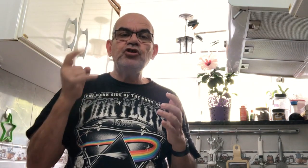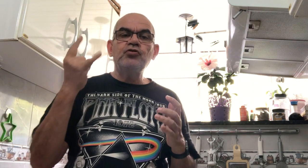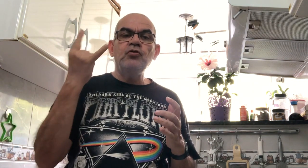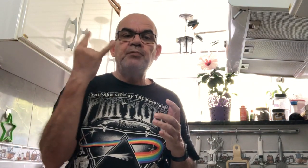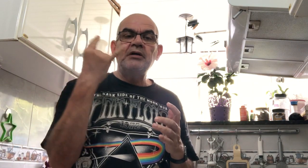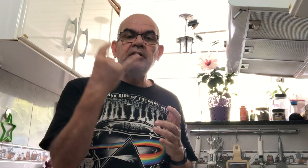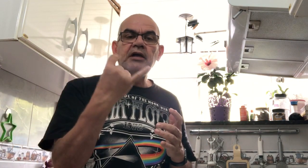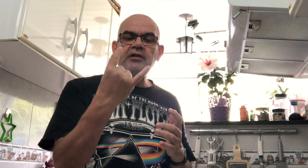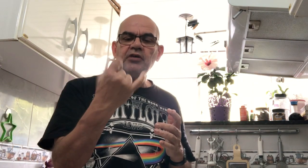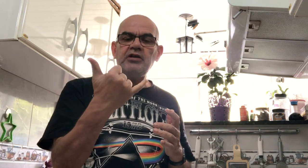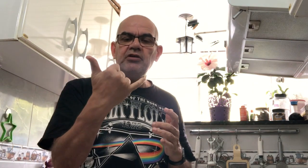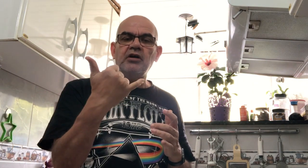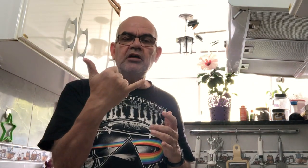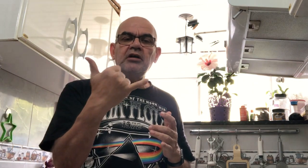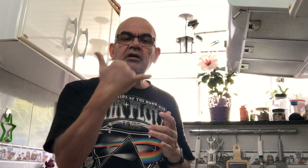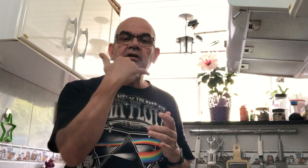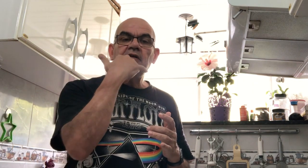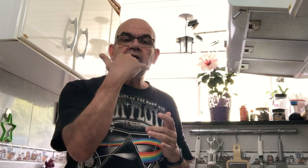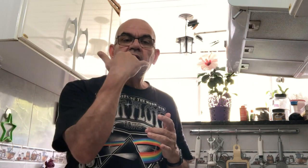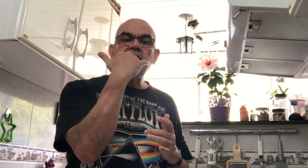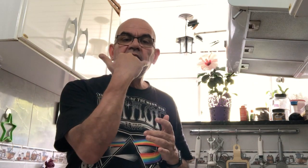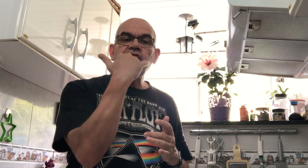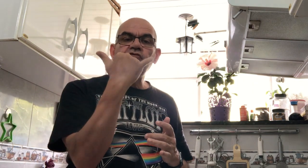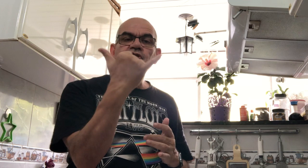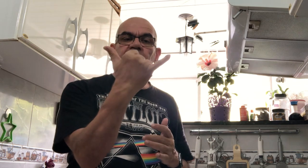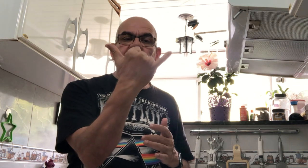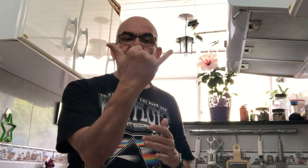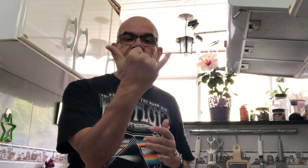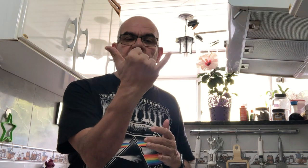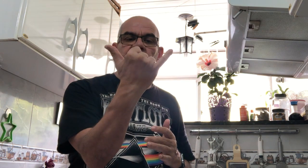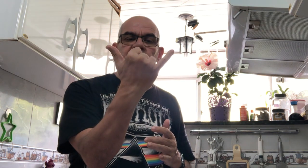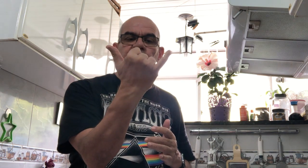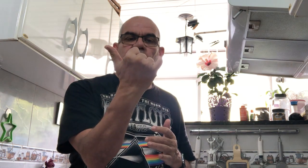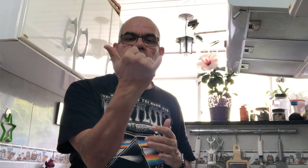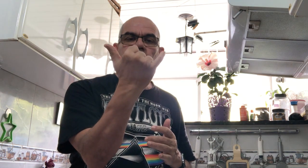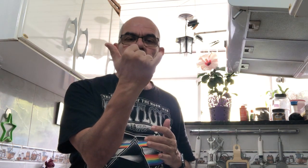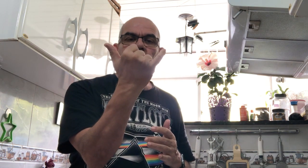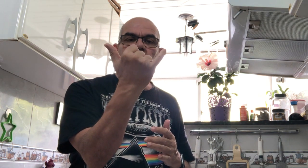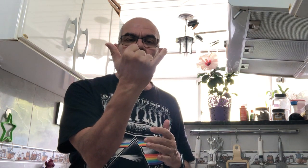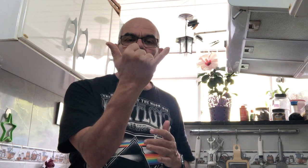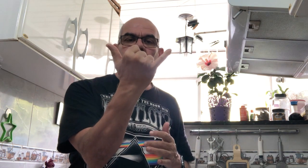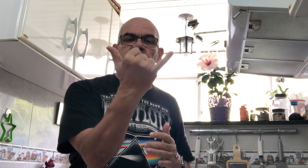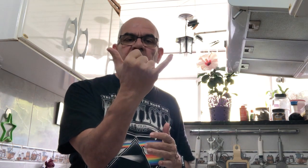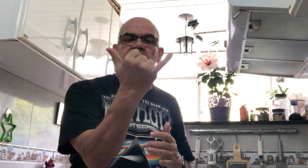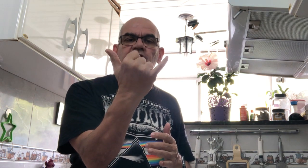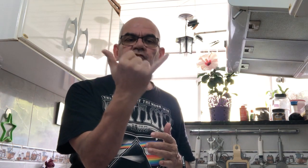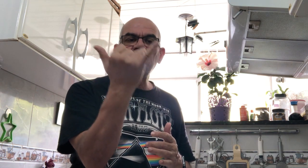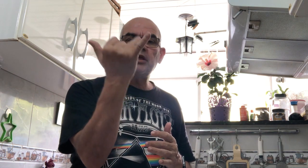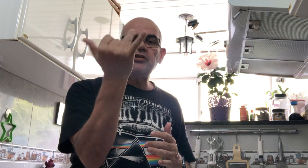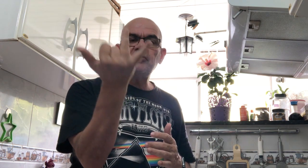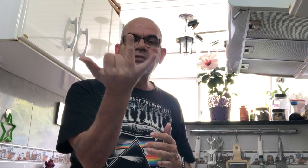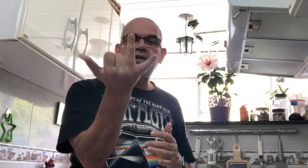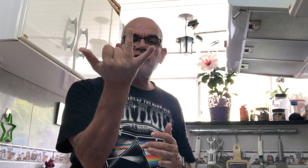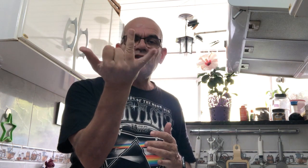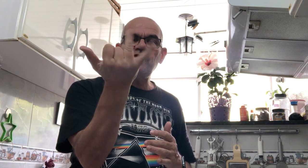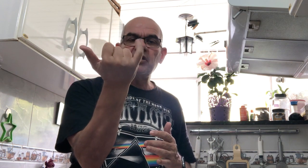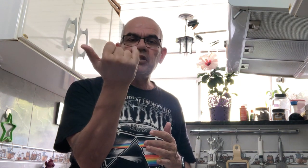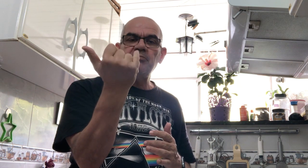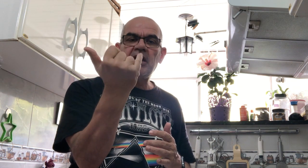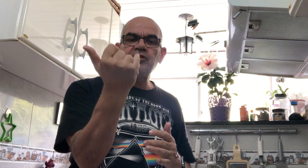desculpa é isso aqui, ó. Esses dois dedos, assim, tipo rock and roll, eu tenho uma certa dificuldade em segurar esse dedinho aqui embaixo,